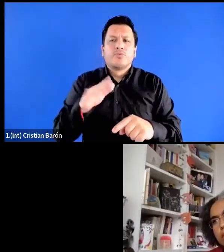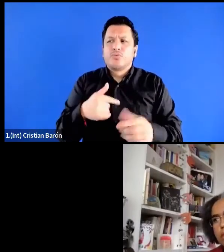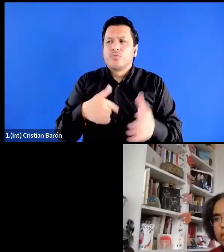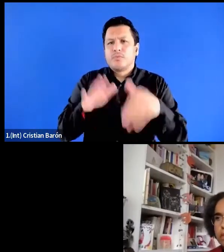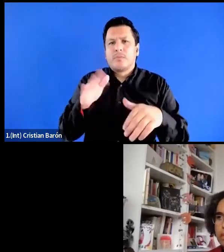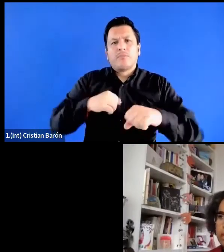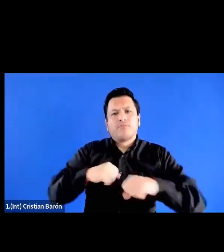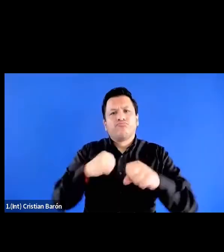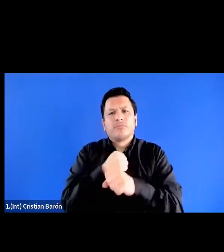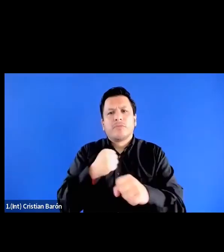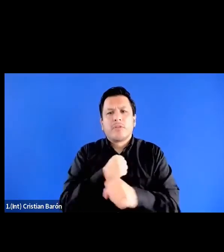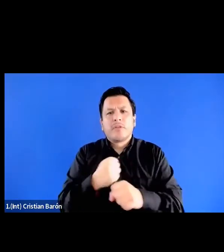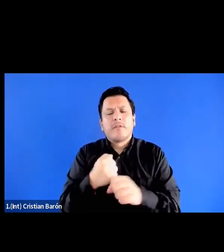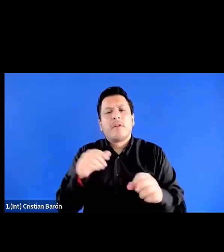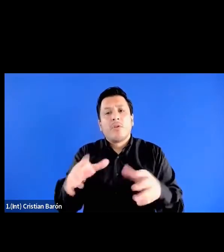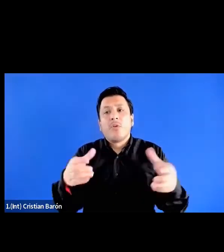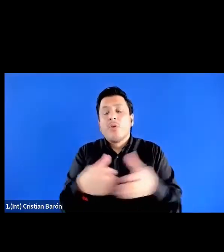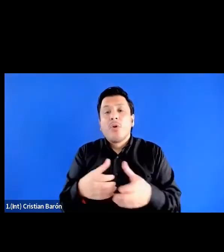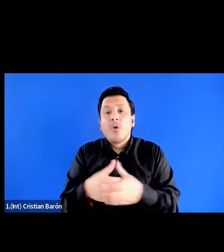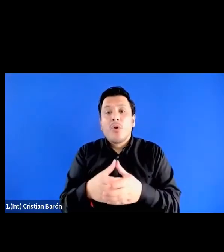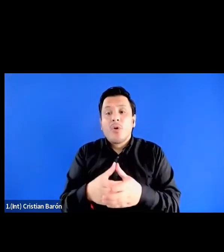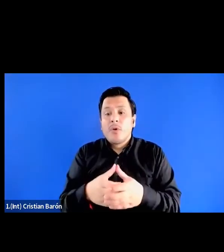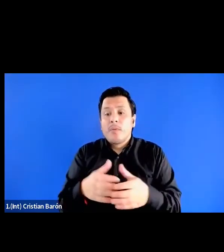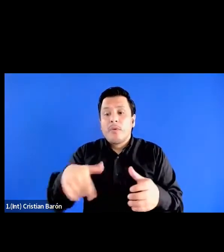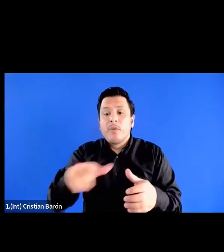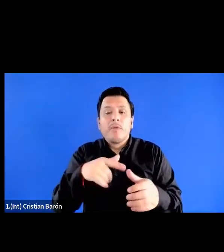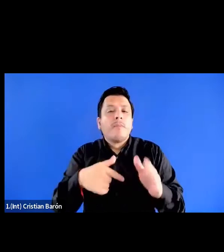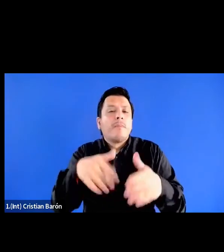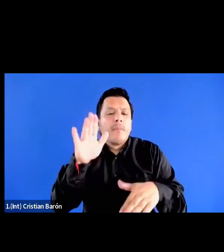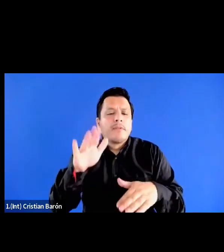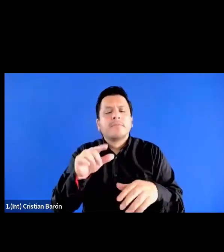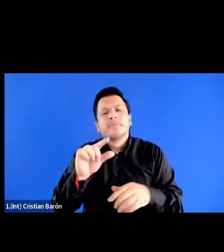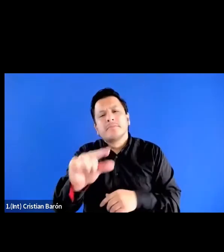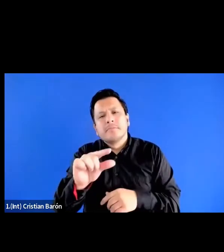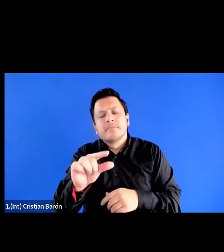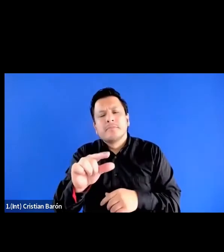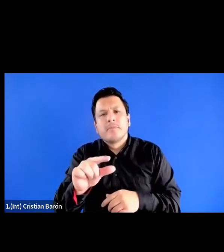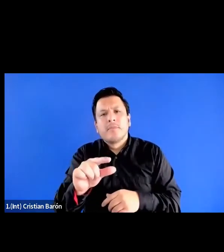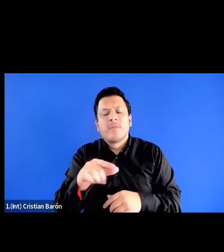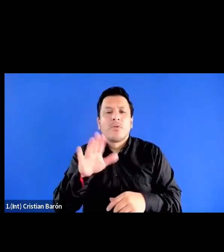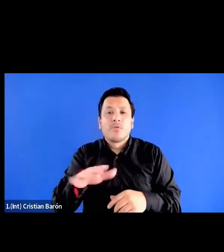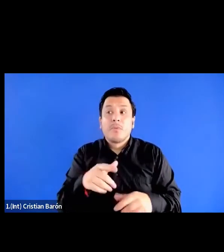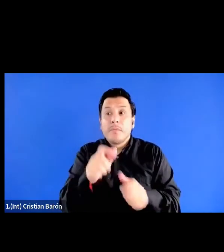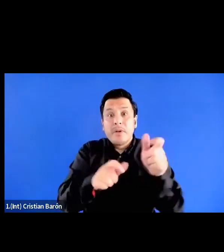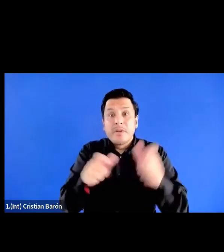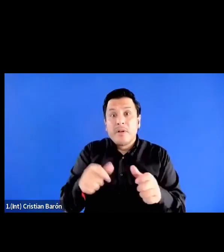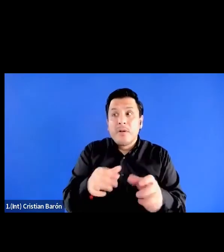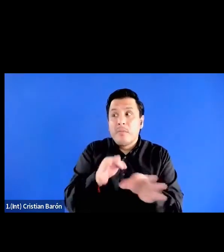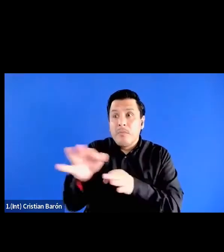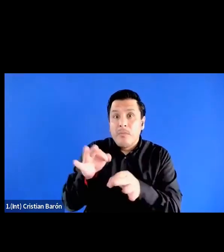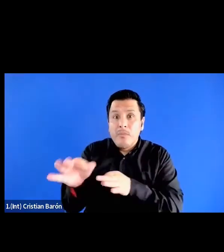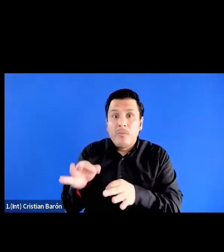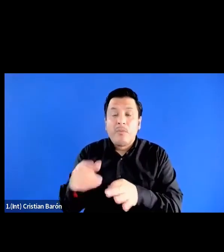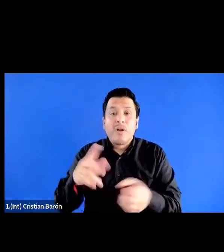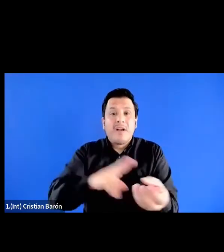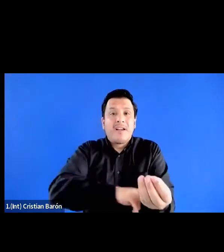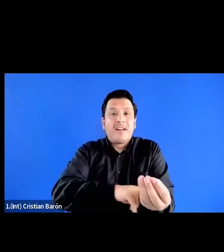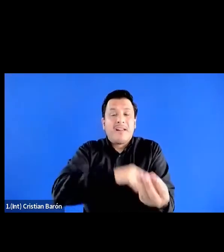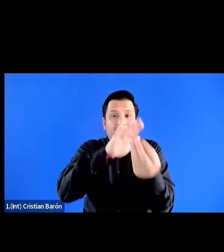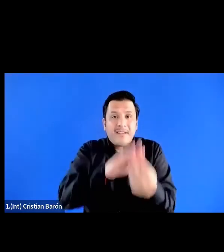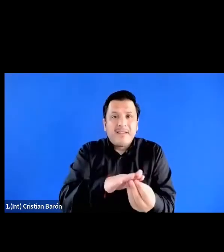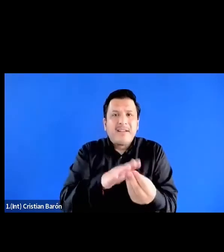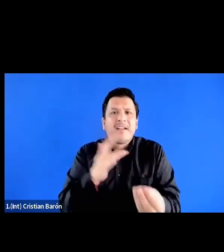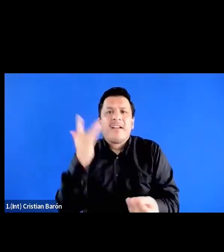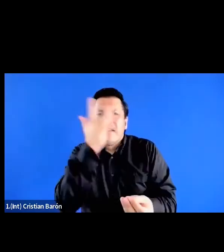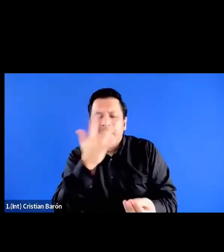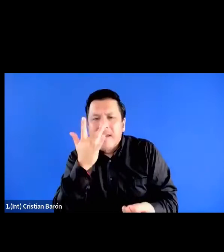laborales vinculadas a las clases medias, han sido menores para las poblaciones y personas racializadas como negras